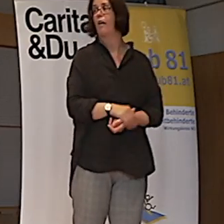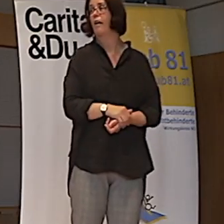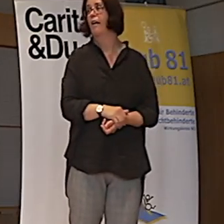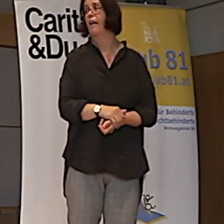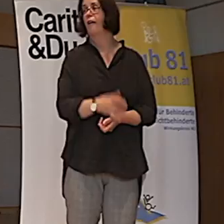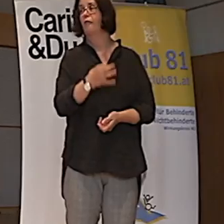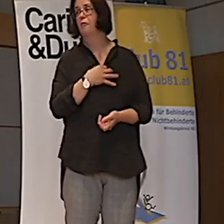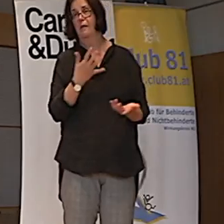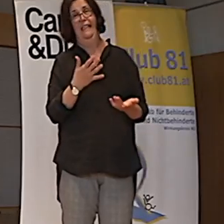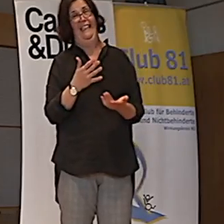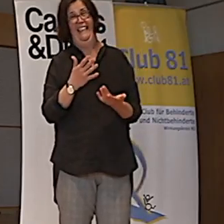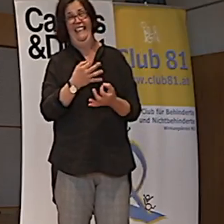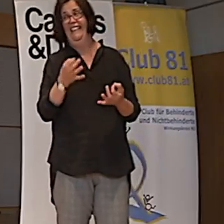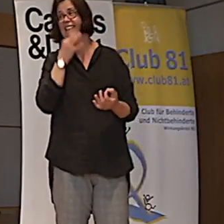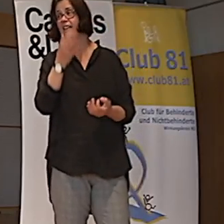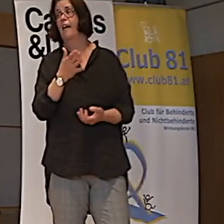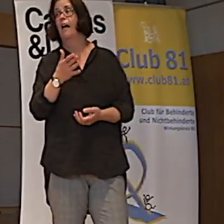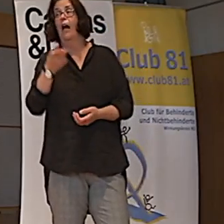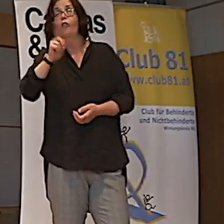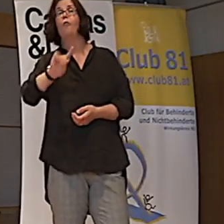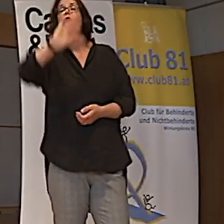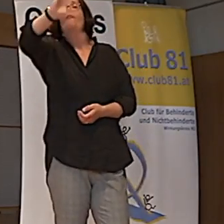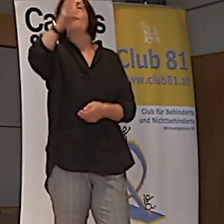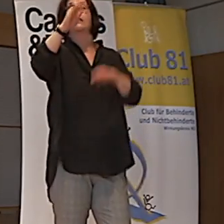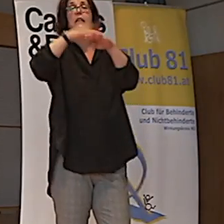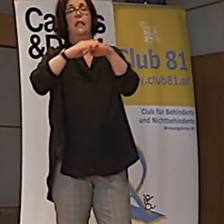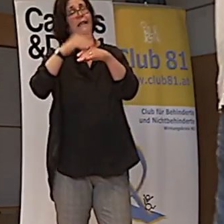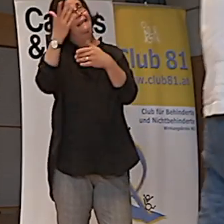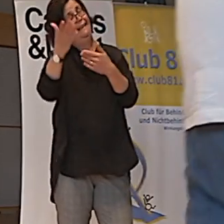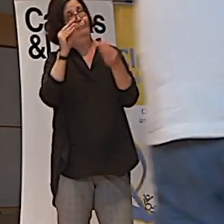Für mich jedenfalls nicht. Für den Typen am fünften Barocker schon.